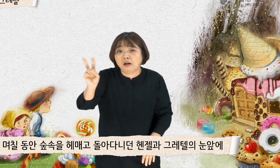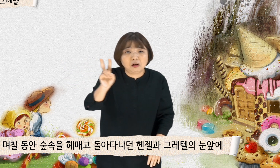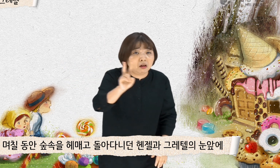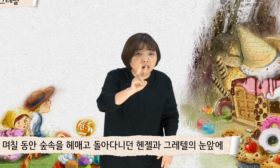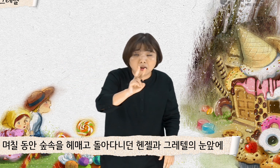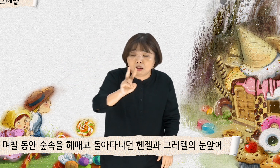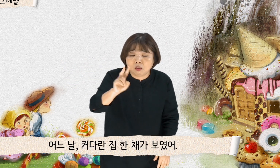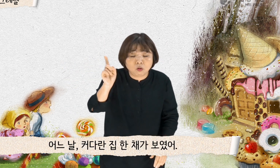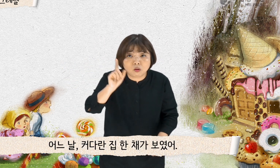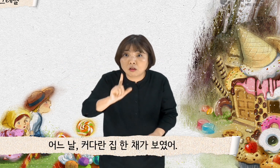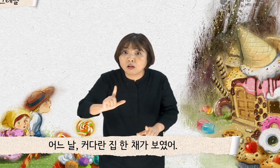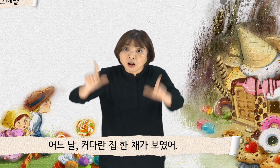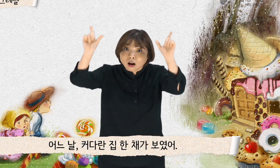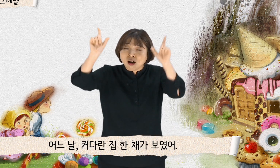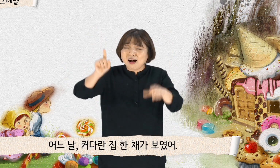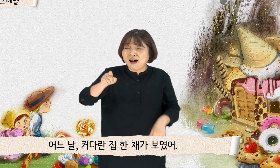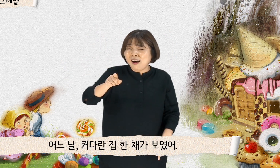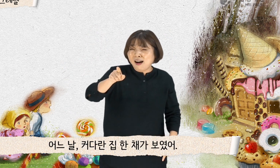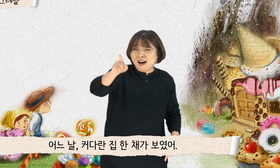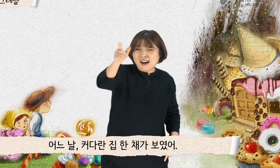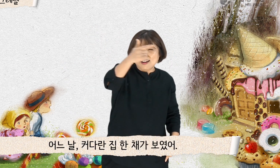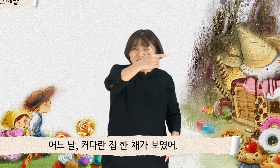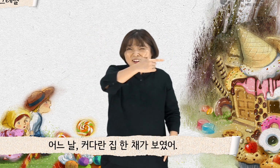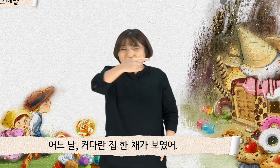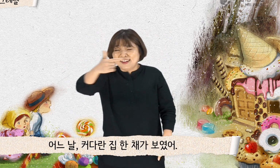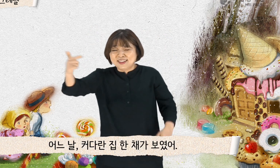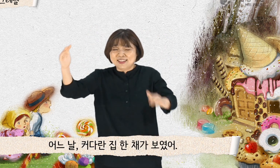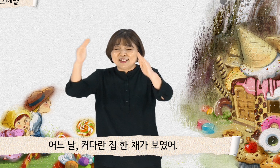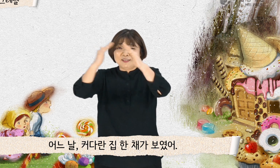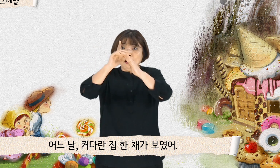어느 날 커다란 집 한 채가 보였어.